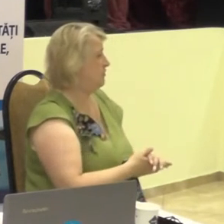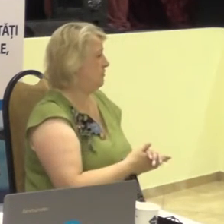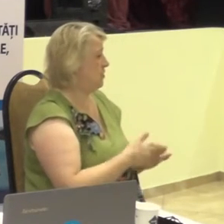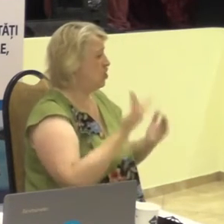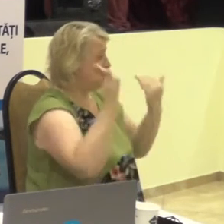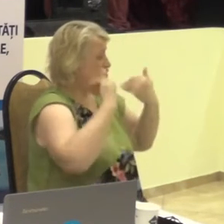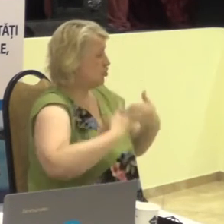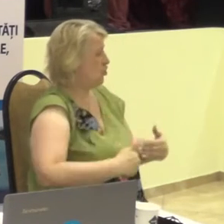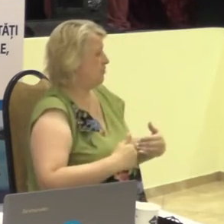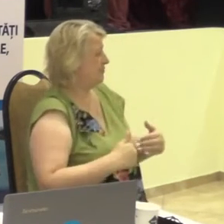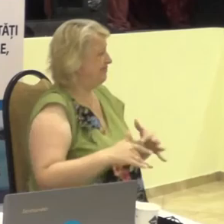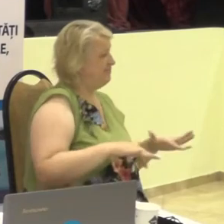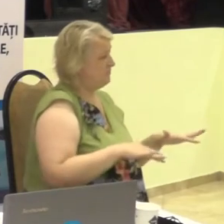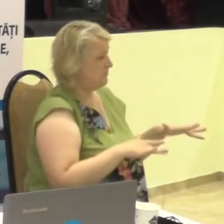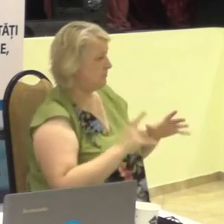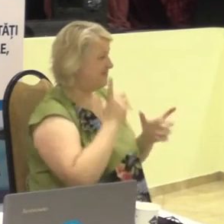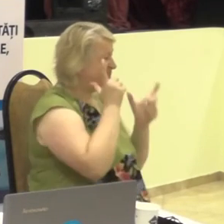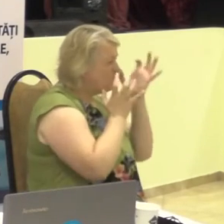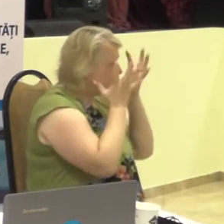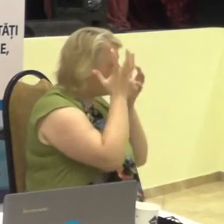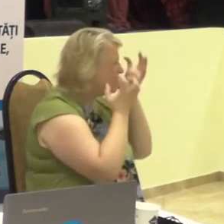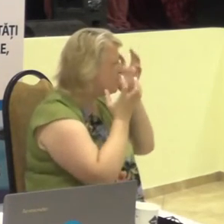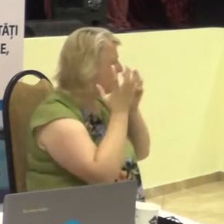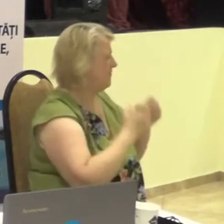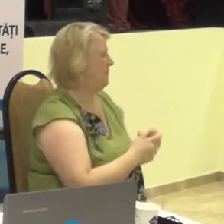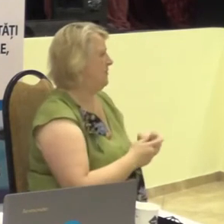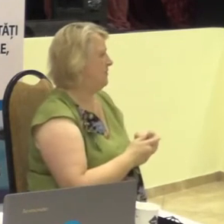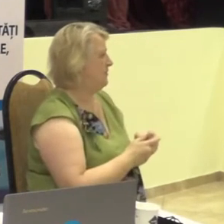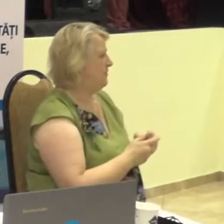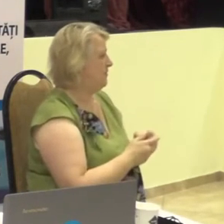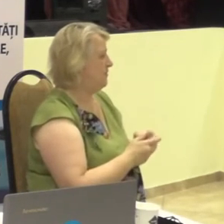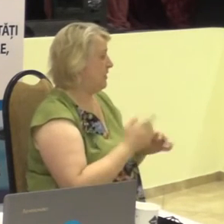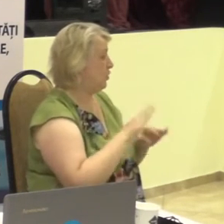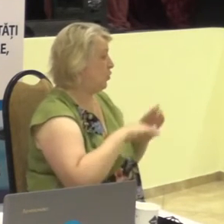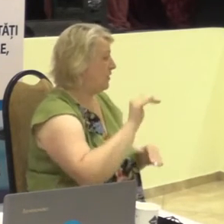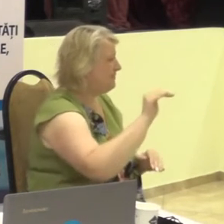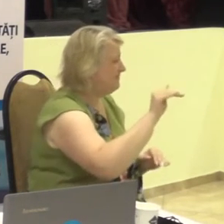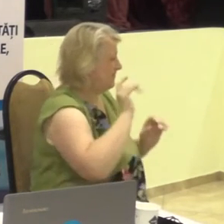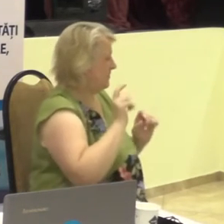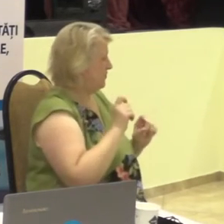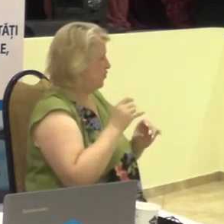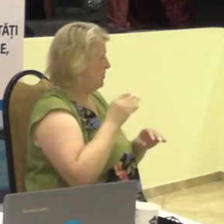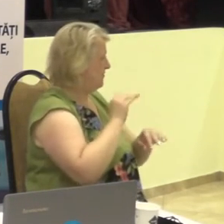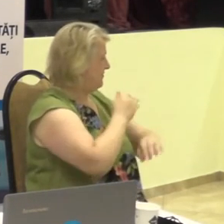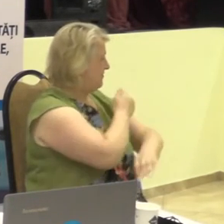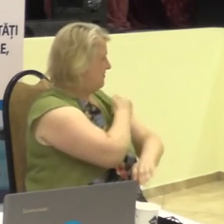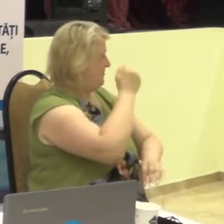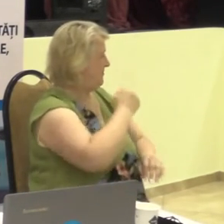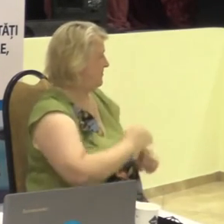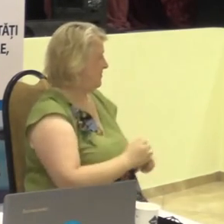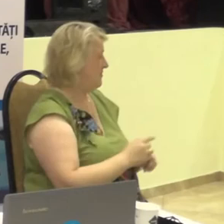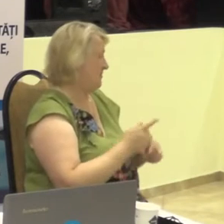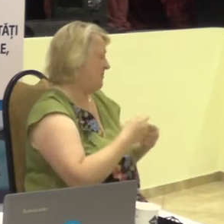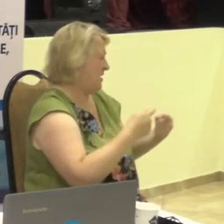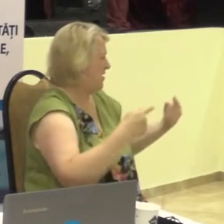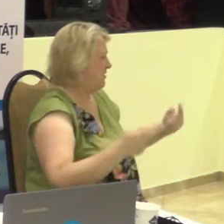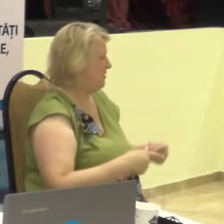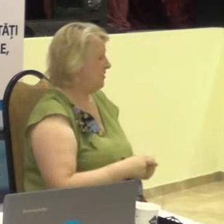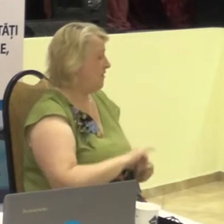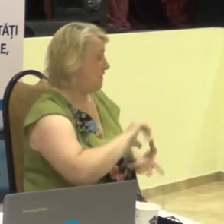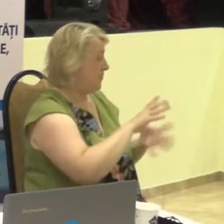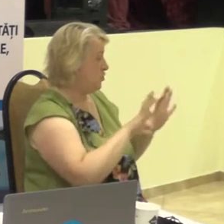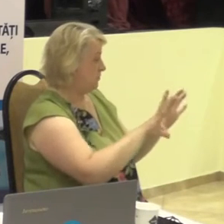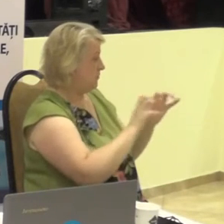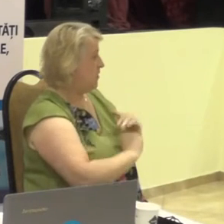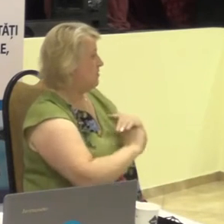corpului, expresia feței, atingere slabă și așa mai departe. De fapt, se ia